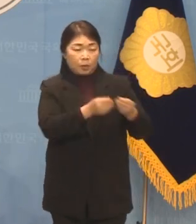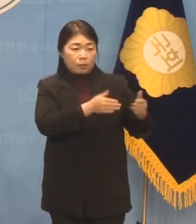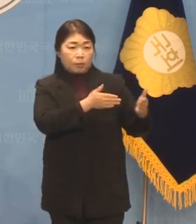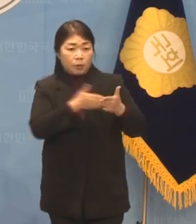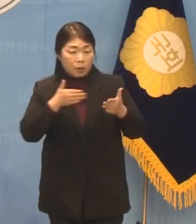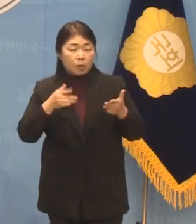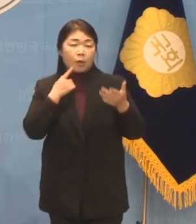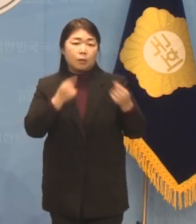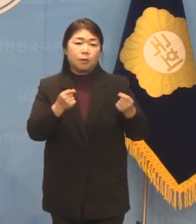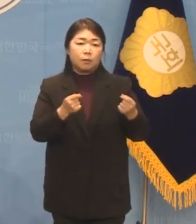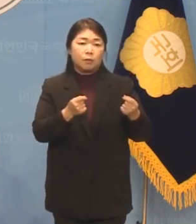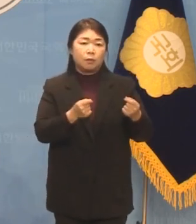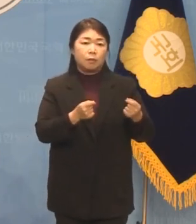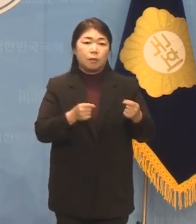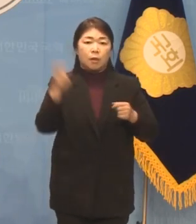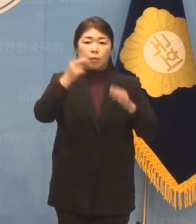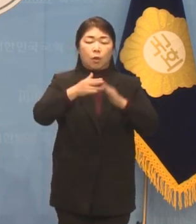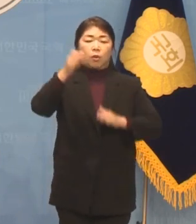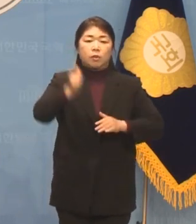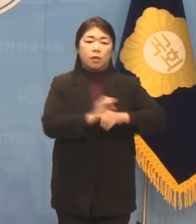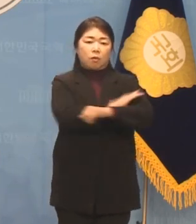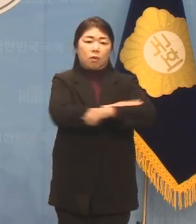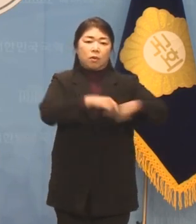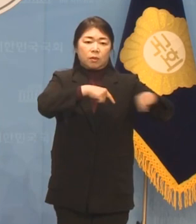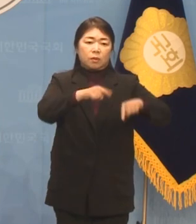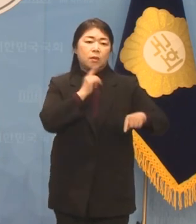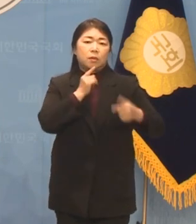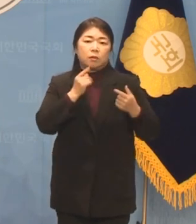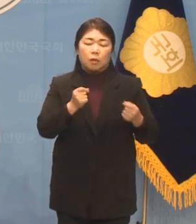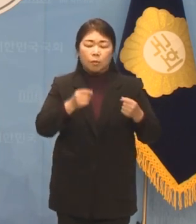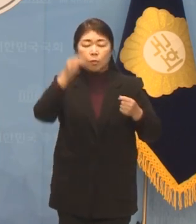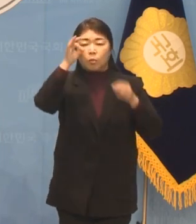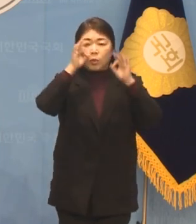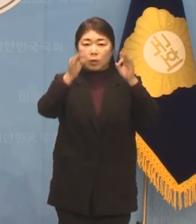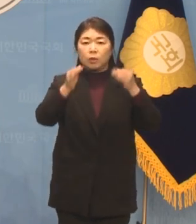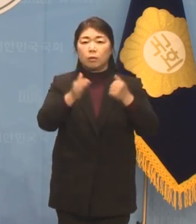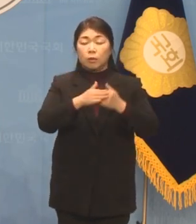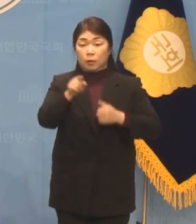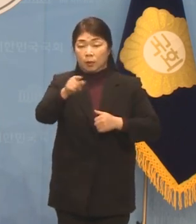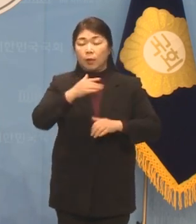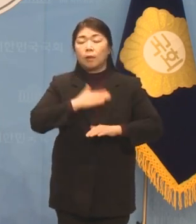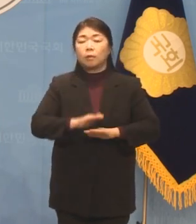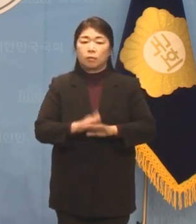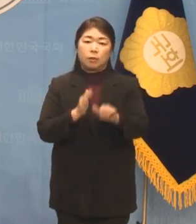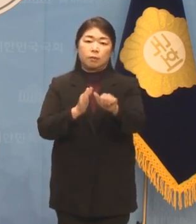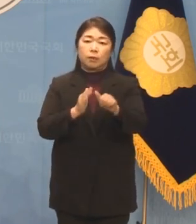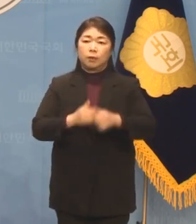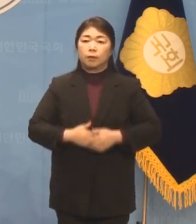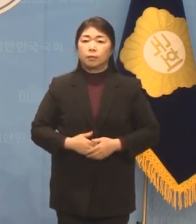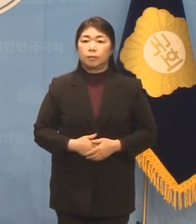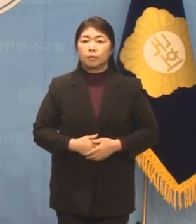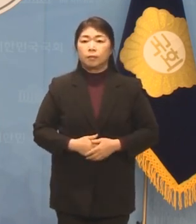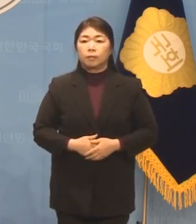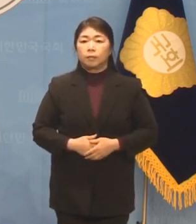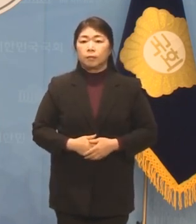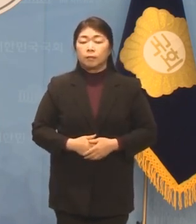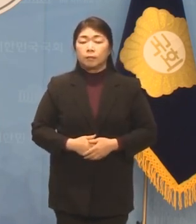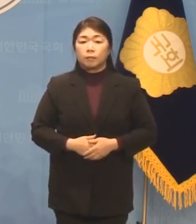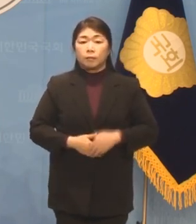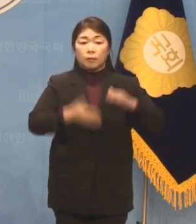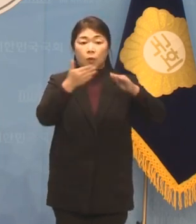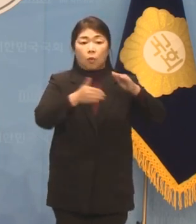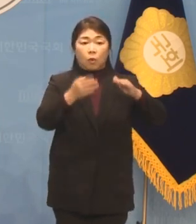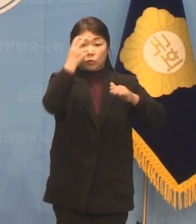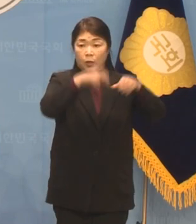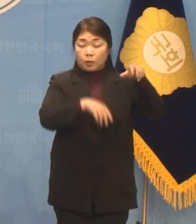전방위적으로 휘두르려는 모습으로만 보일 뿐이라는 것을 명심하십시오. 공수처는